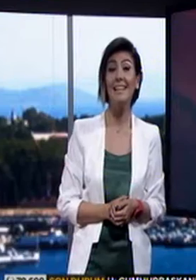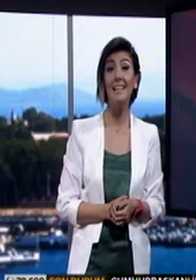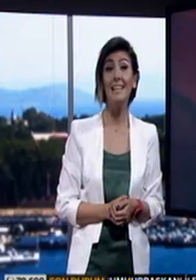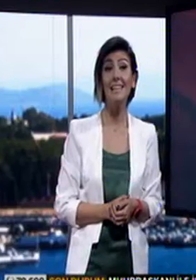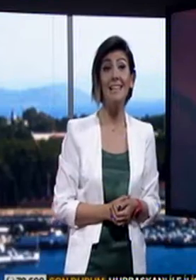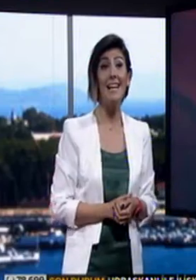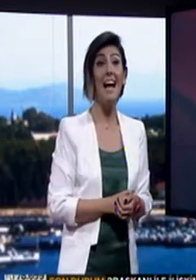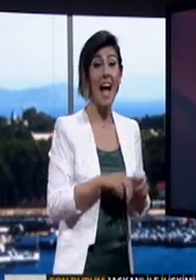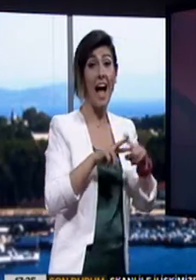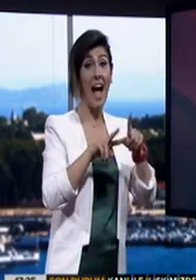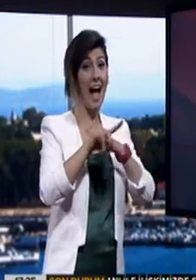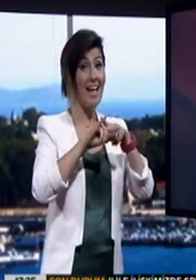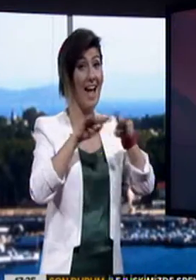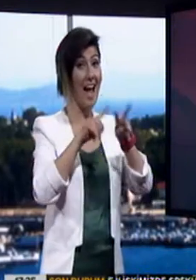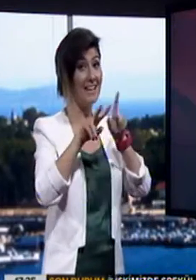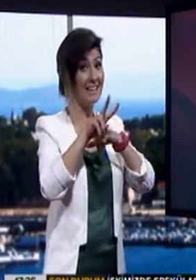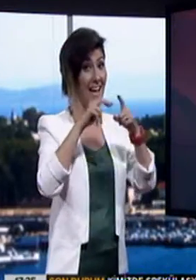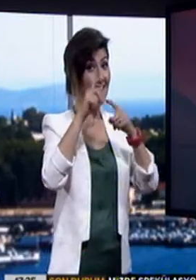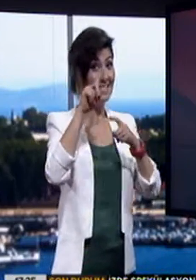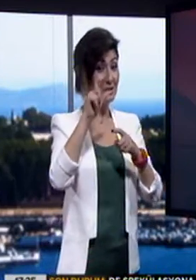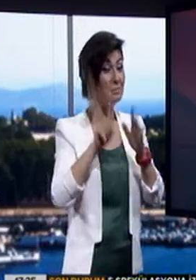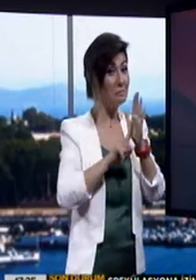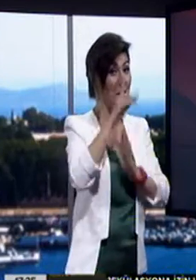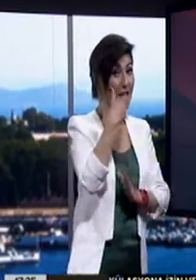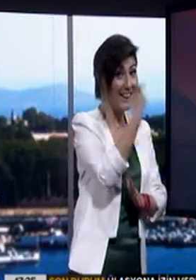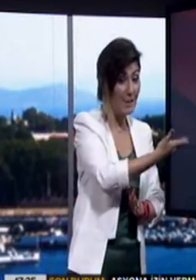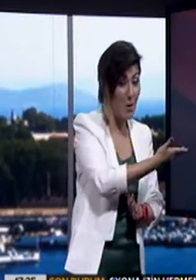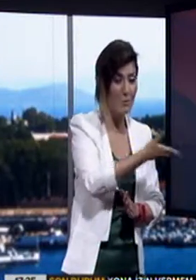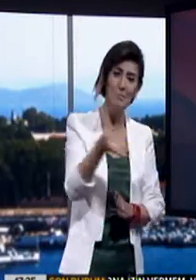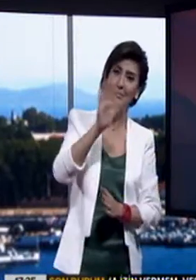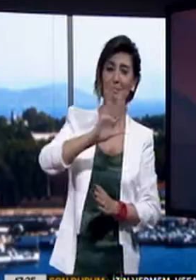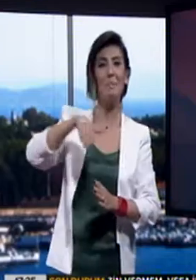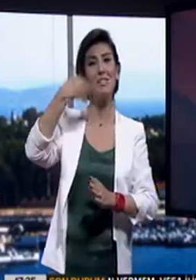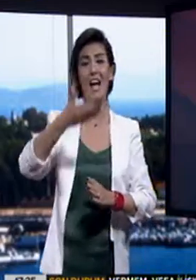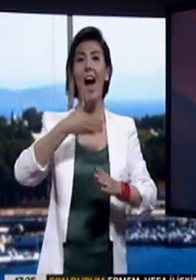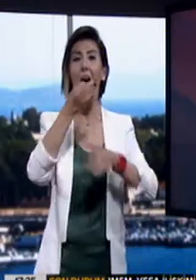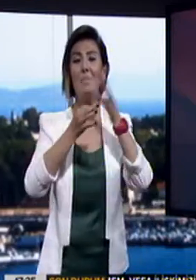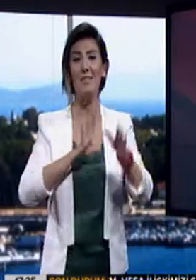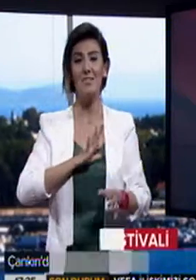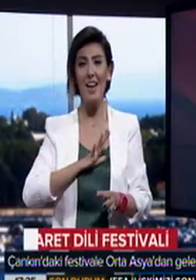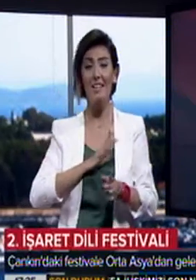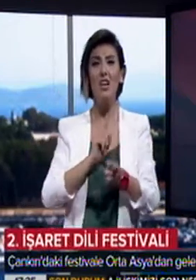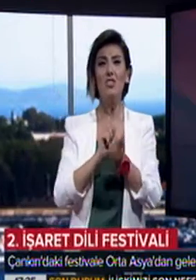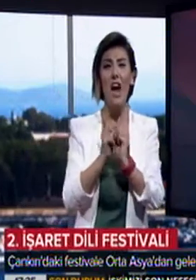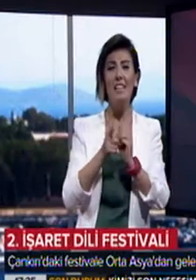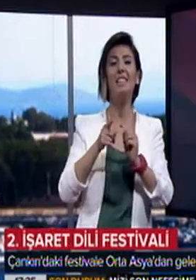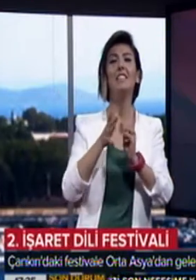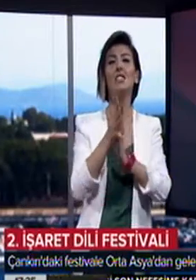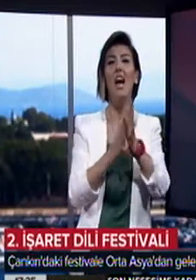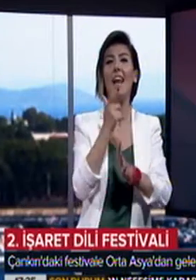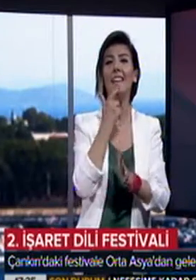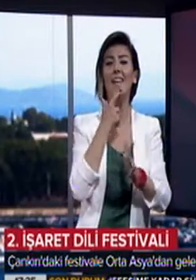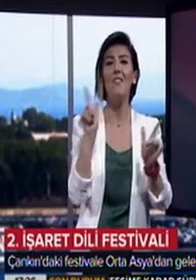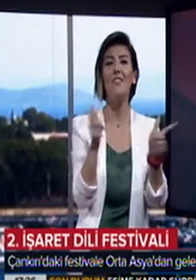Ayhan Yarıcı'ya başarılar diliyoruz biz de ve diğer haberimizle devam ediyoruz. Çankırı, İşaret